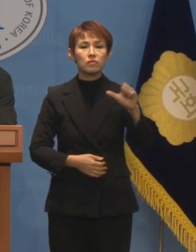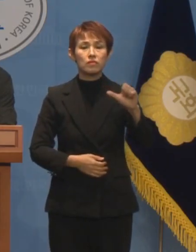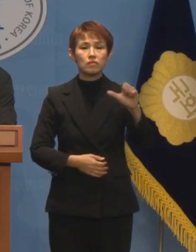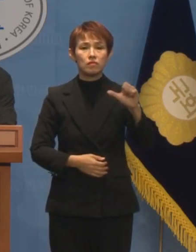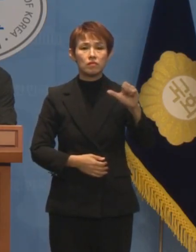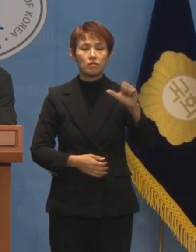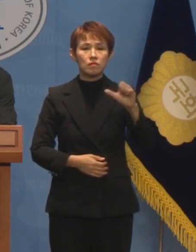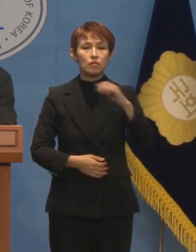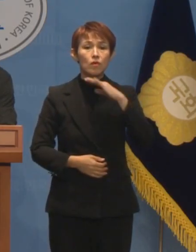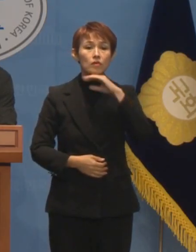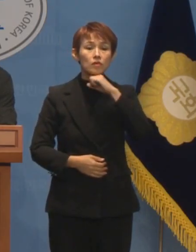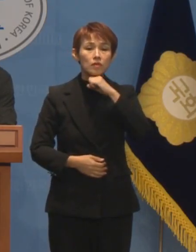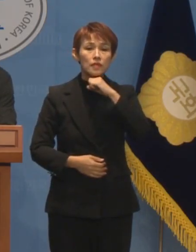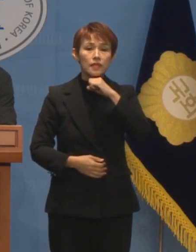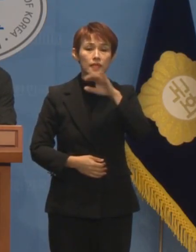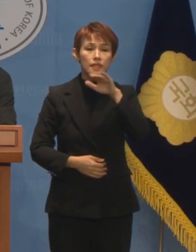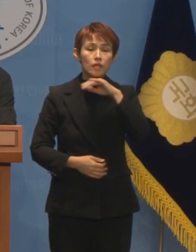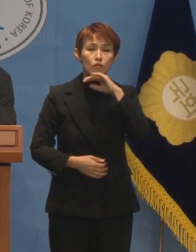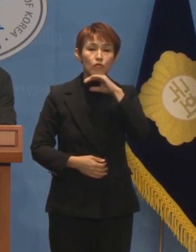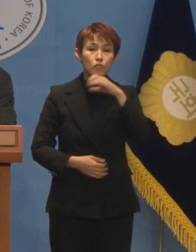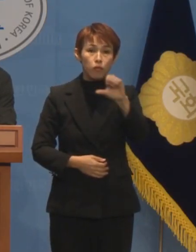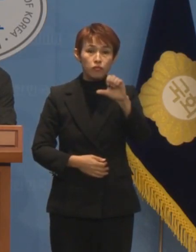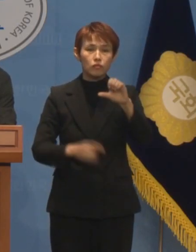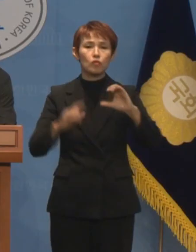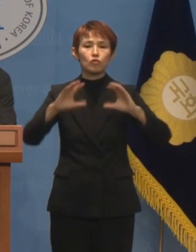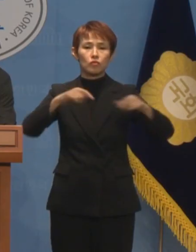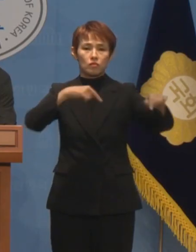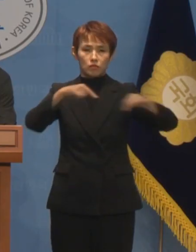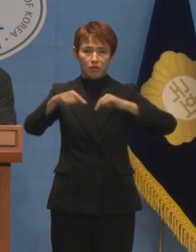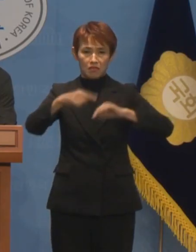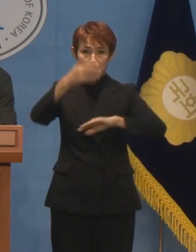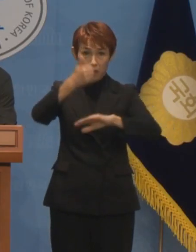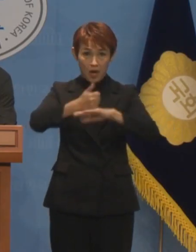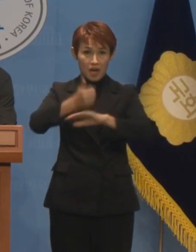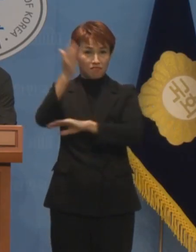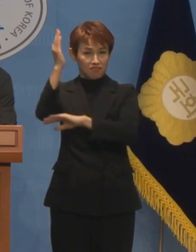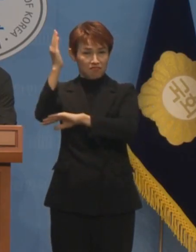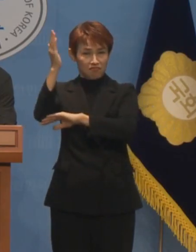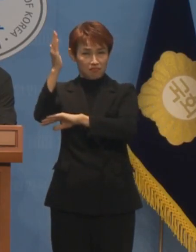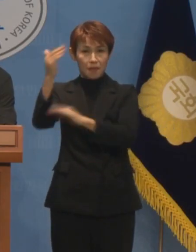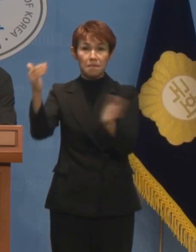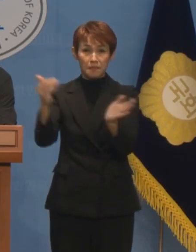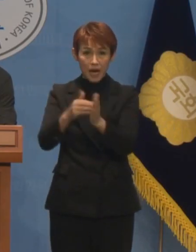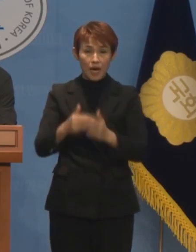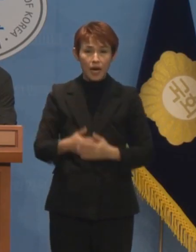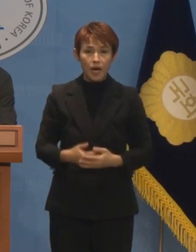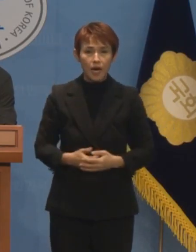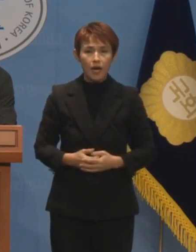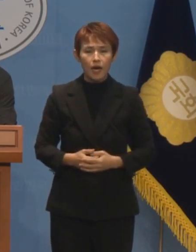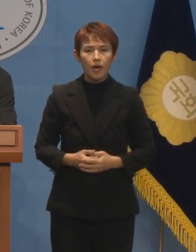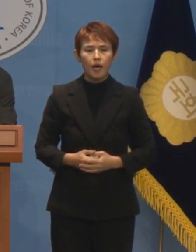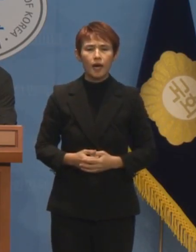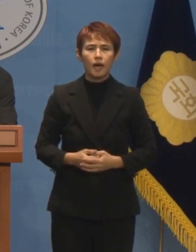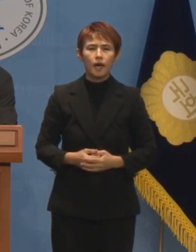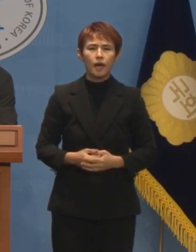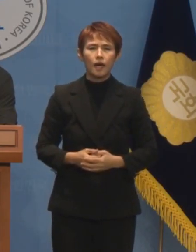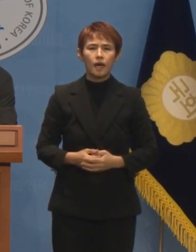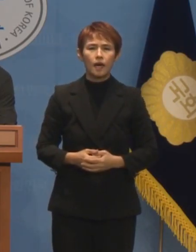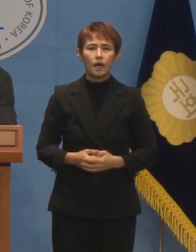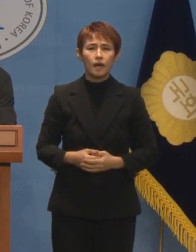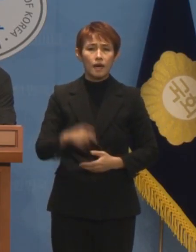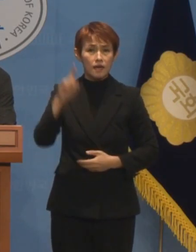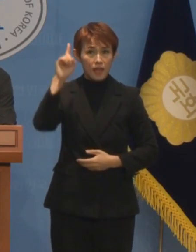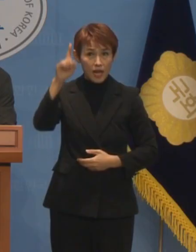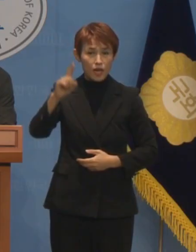이른바 국정성과 및 향후 과제 브리핑을 강행했습니다. 이런 식이면 내일